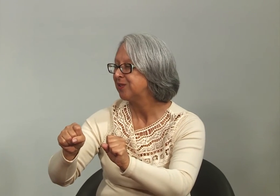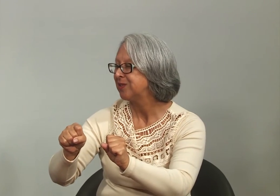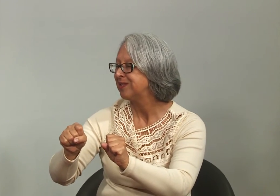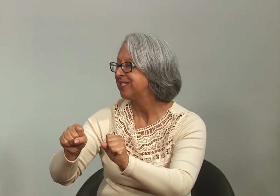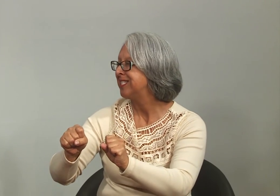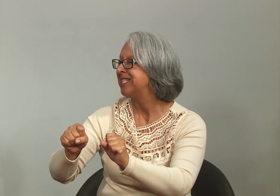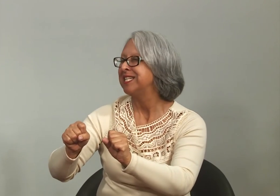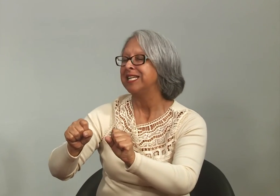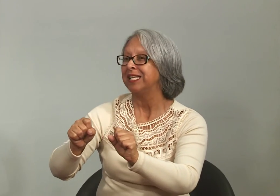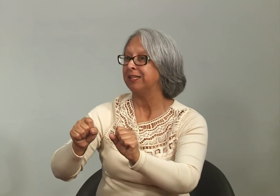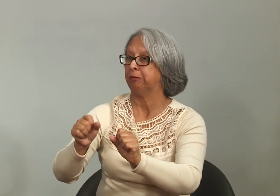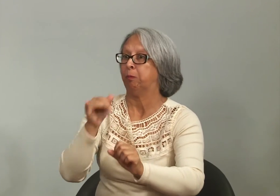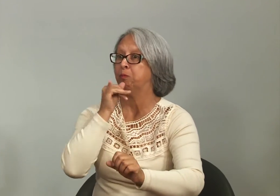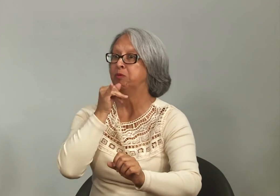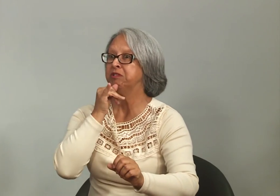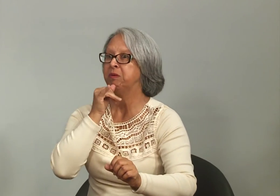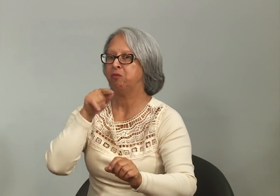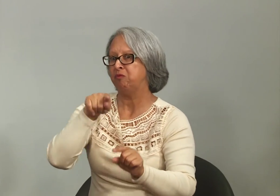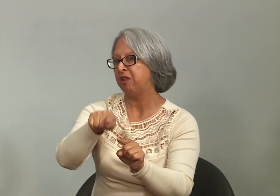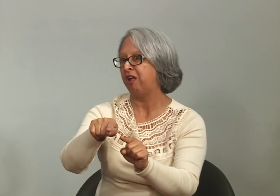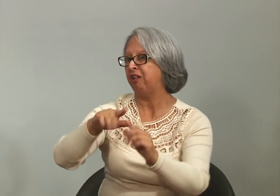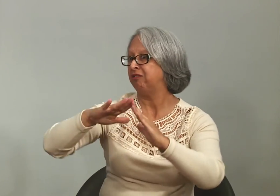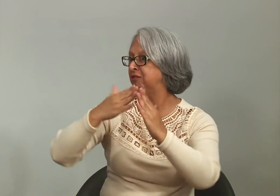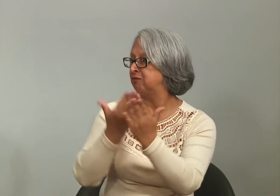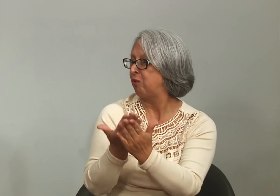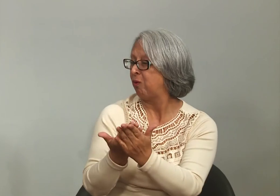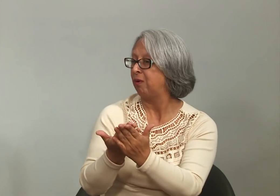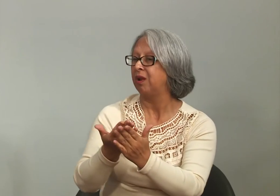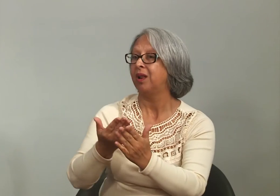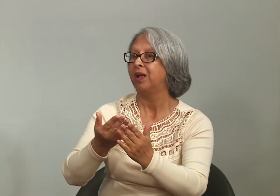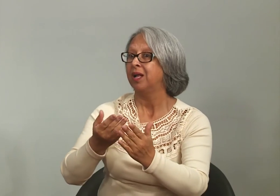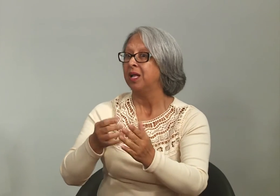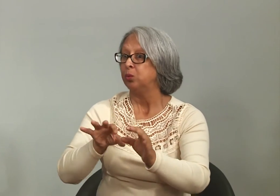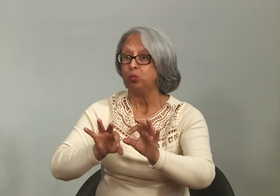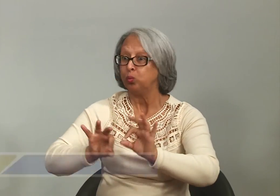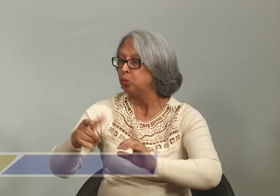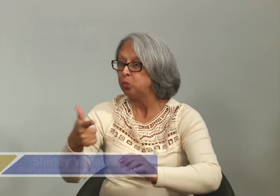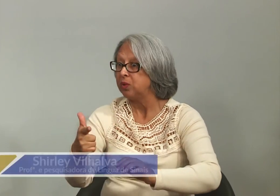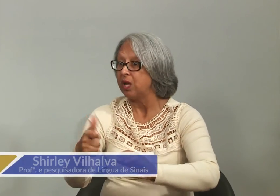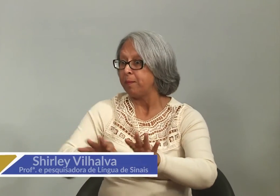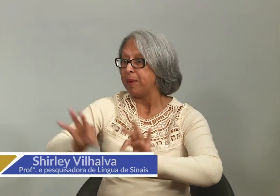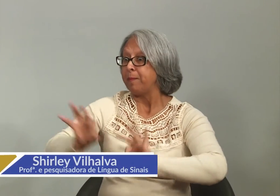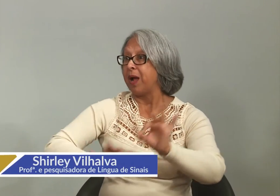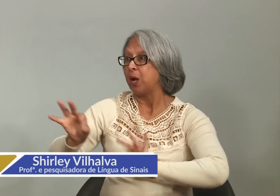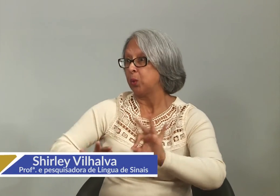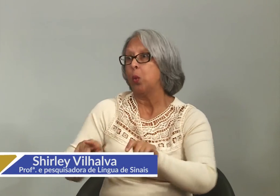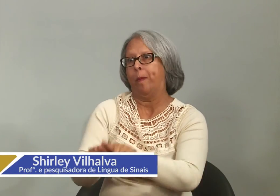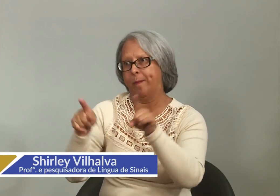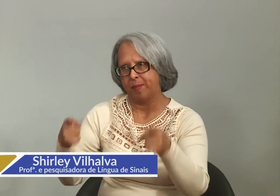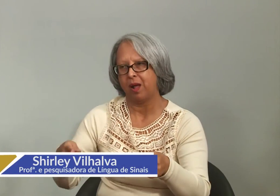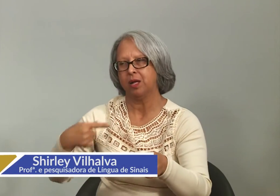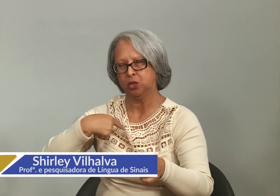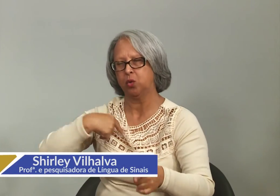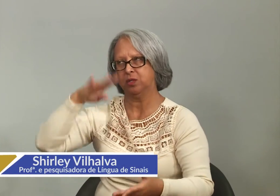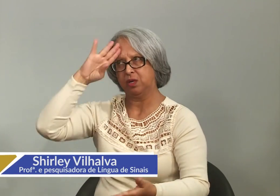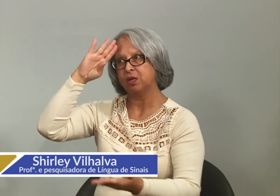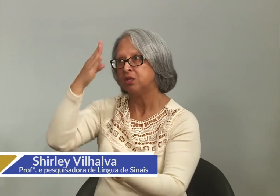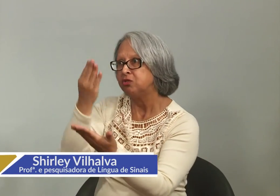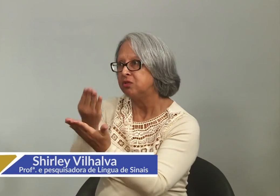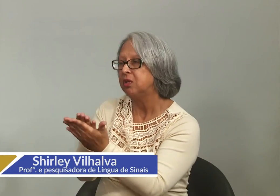e linguística. Então, por exemplo, a escola que não está preparada, mas eu